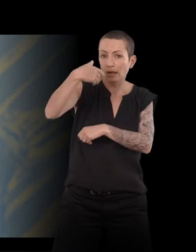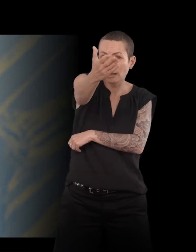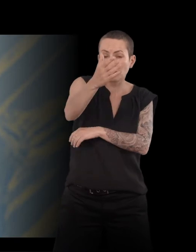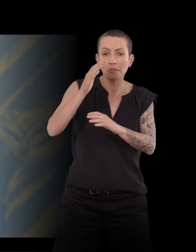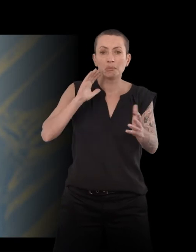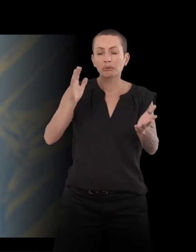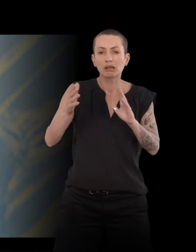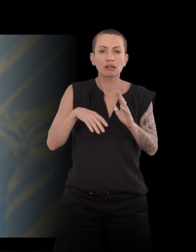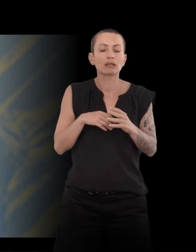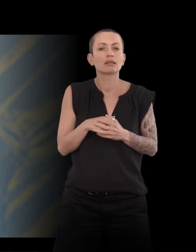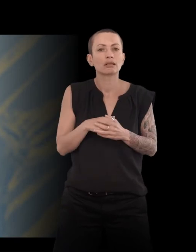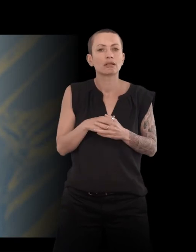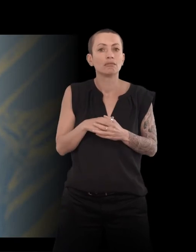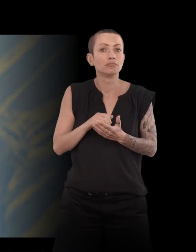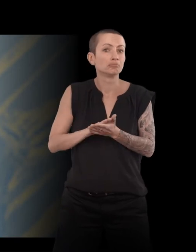en cassant les papiers, hein, ce qu'on fait toujours.